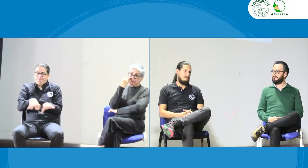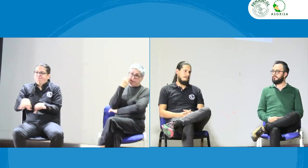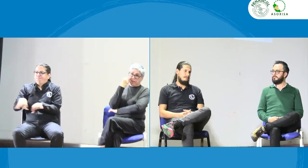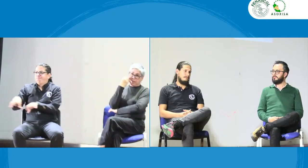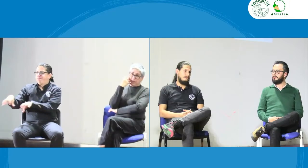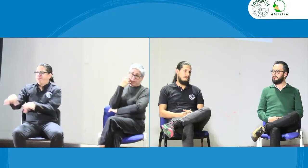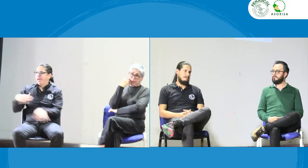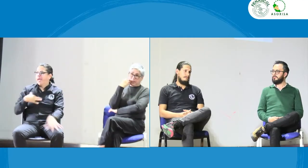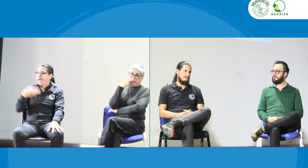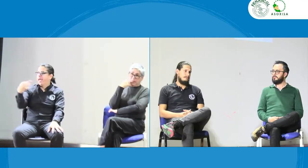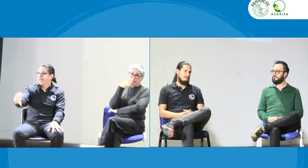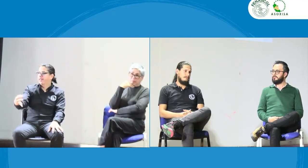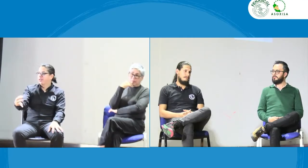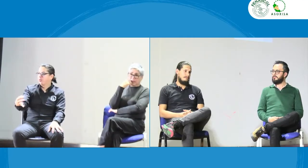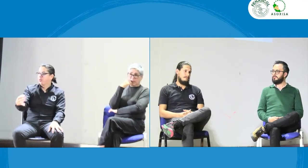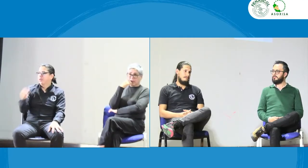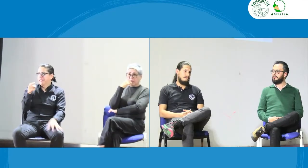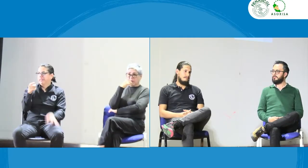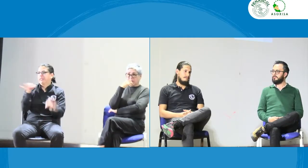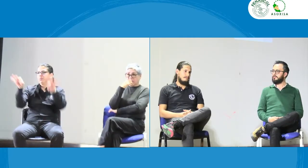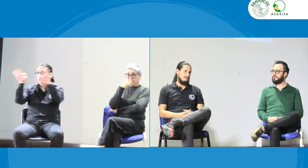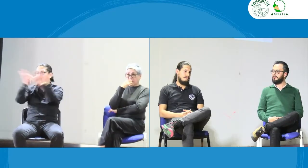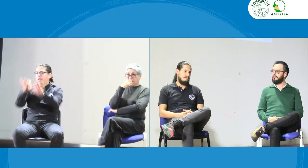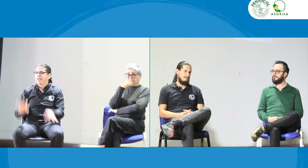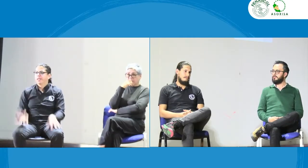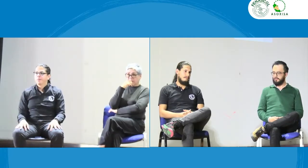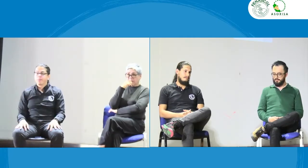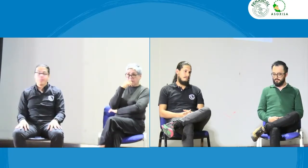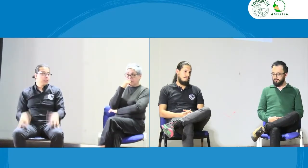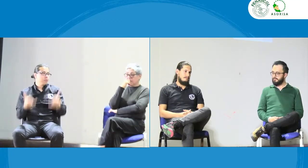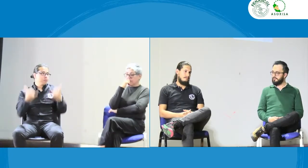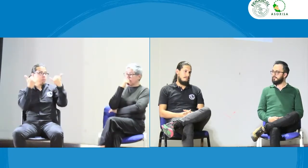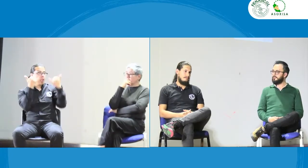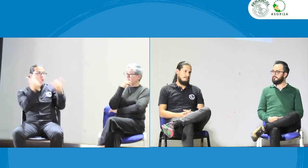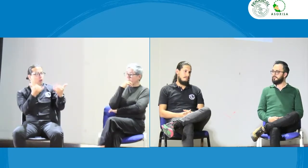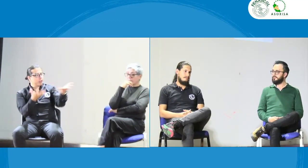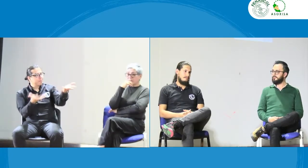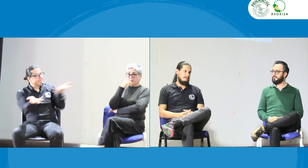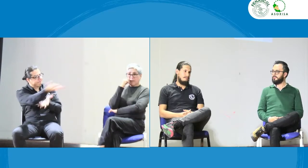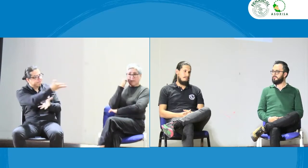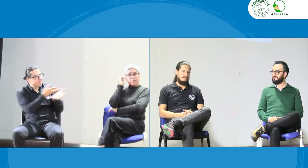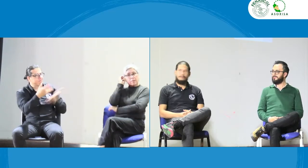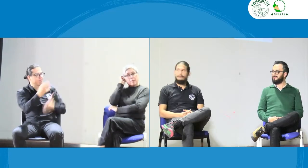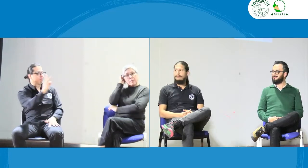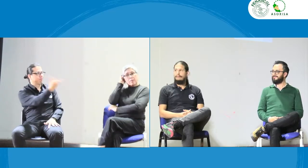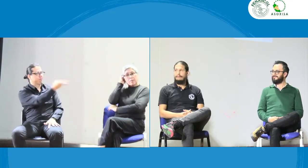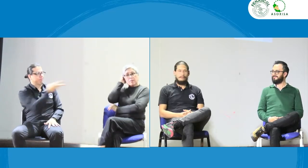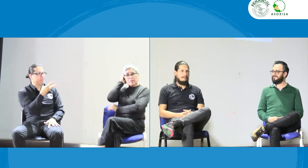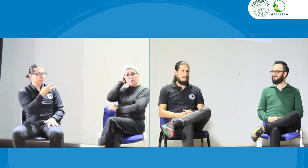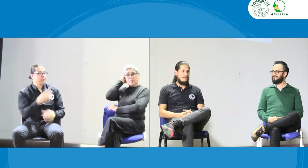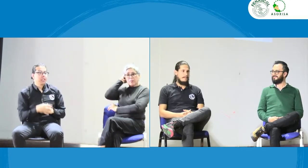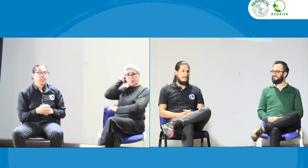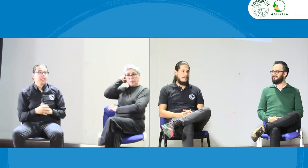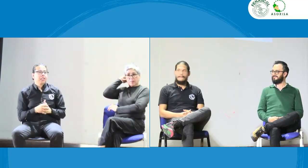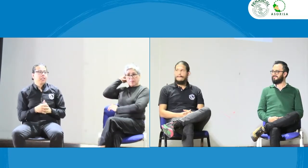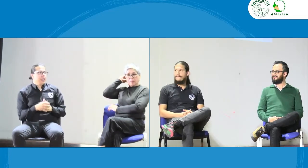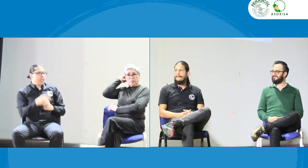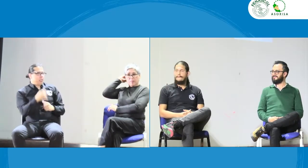¿cómo podemos garantizar este comportamiento ético en el servicio de interpretación? Entonces, quisiera que habláramos en torno a esto.